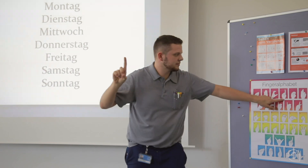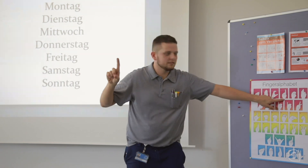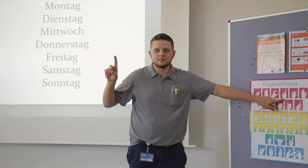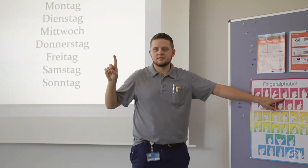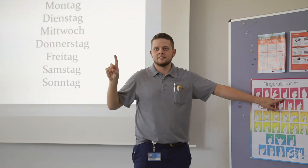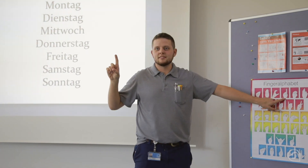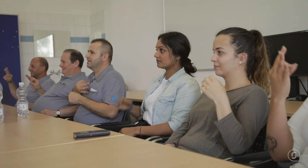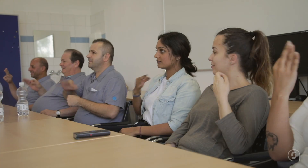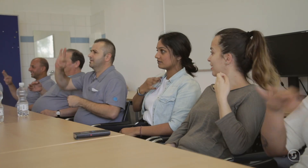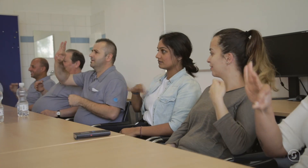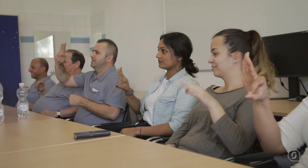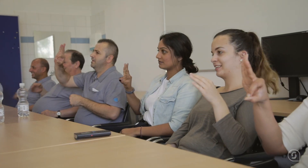daran und machen motiviert mit.